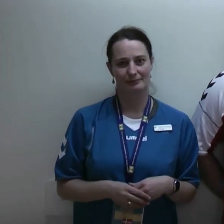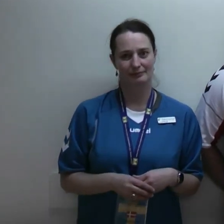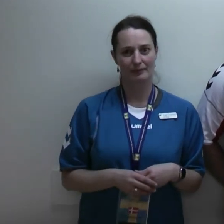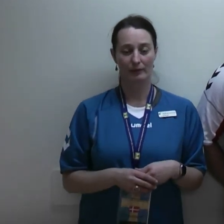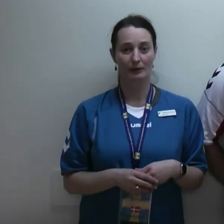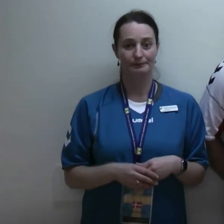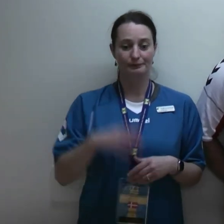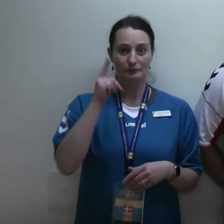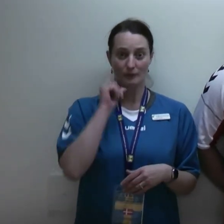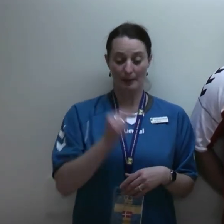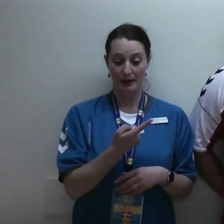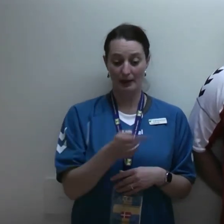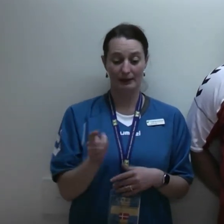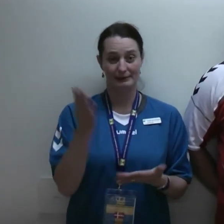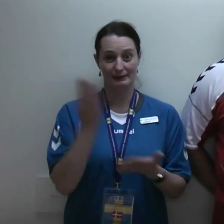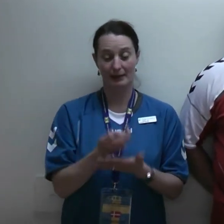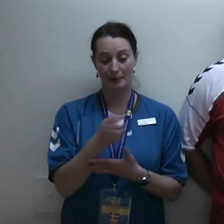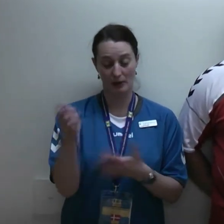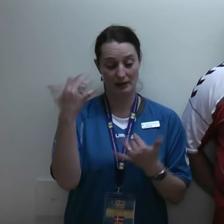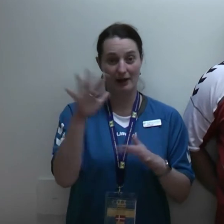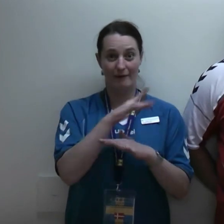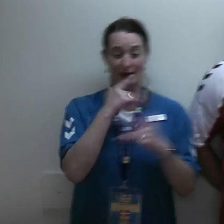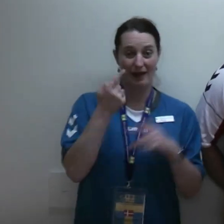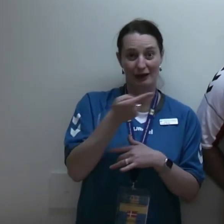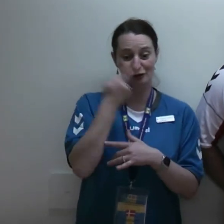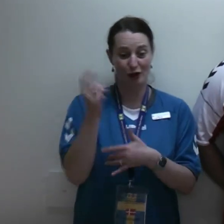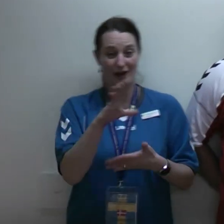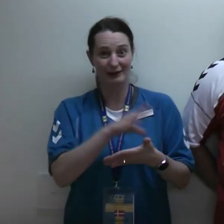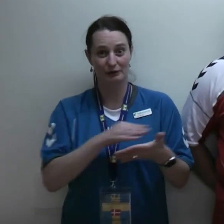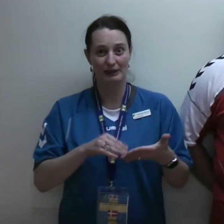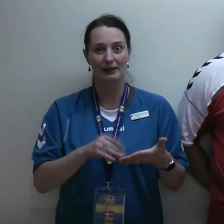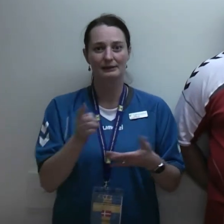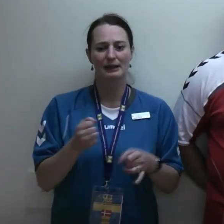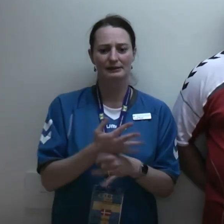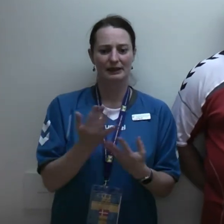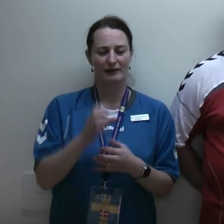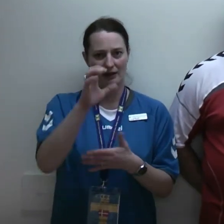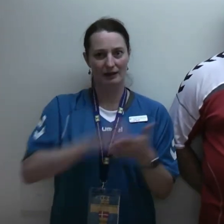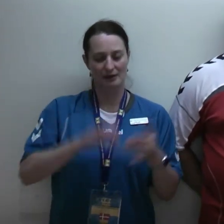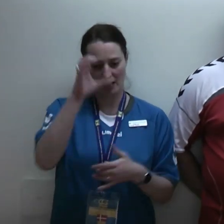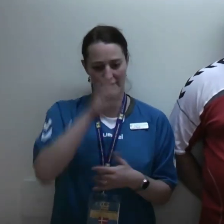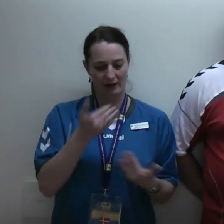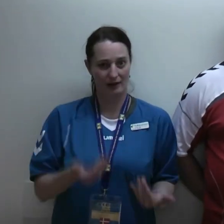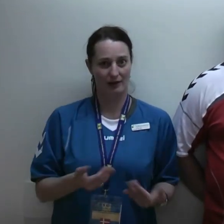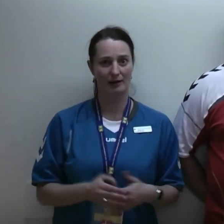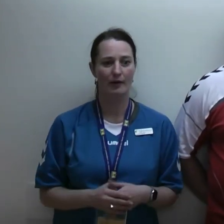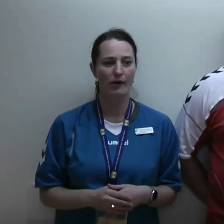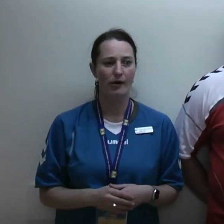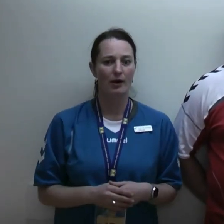Pigerne, de er helt sikkert vildt glæde og stolt af resultatet. Hvad skal der ske nu og resten af aftenen? Vi skal hjem og sidde og spise